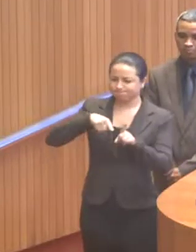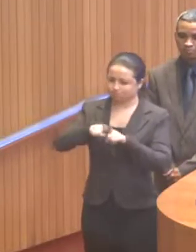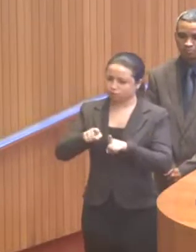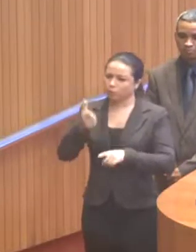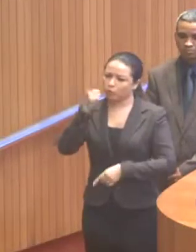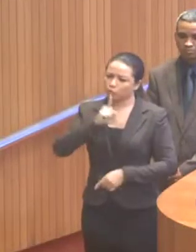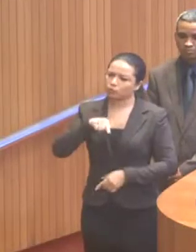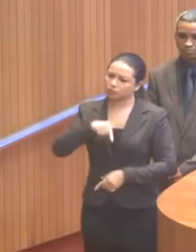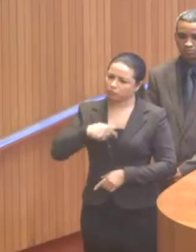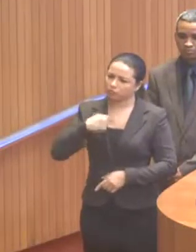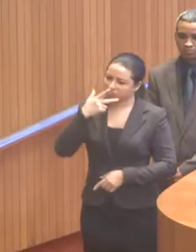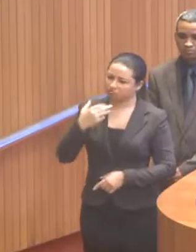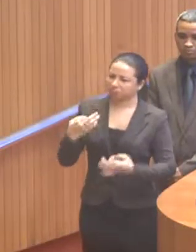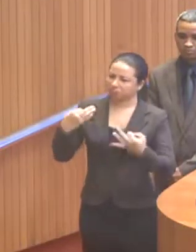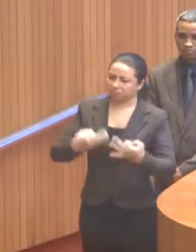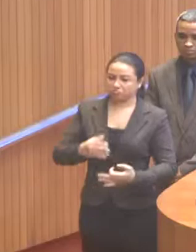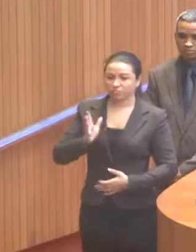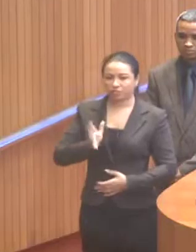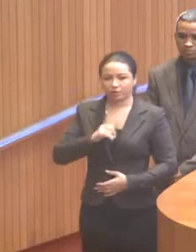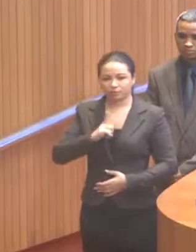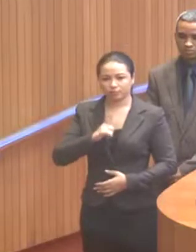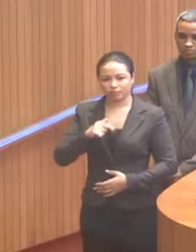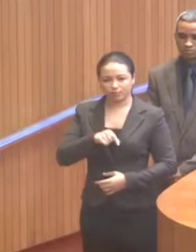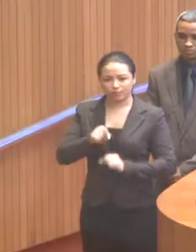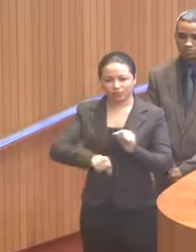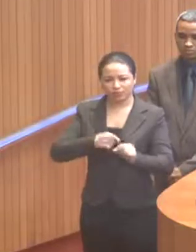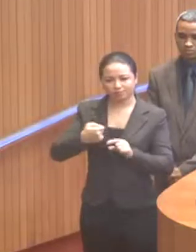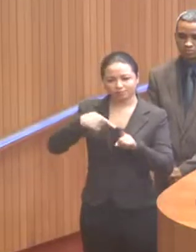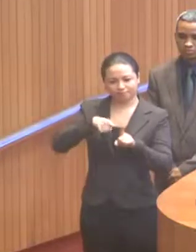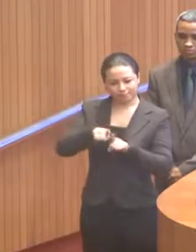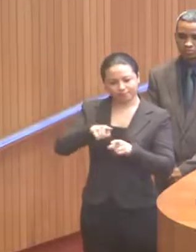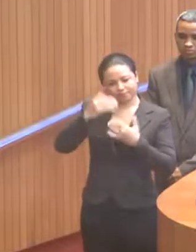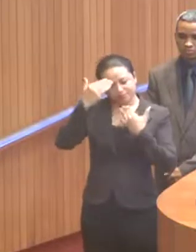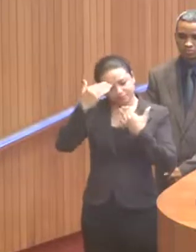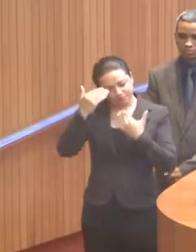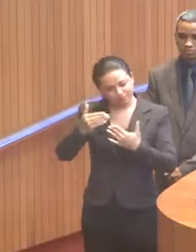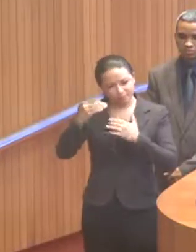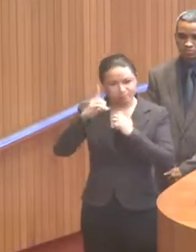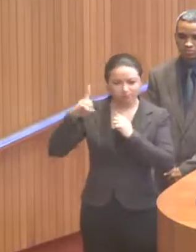dado certo quando a gente assume essas bandeiras desafiadoras. Que Deus abençoe. Muito obrigada, presidente.